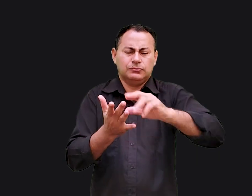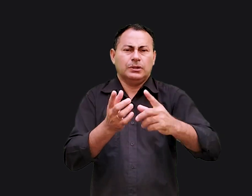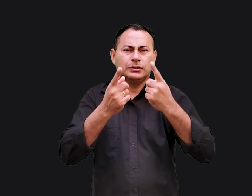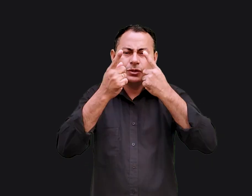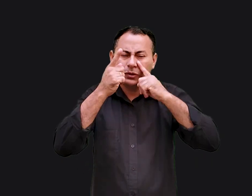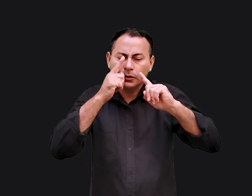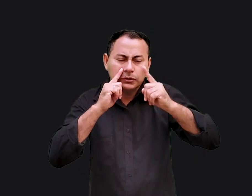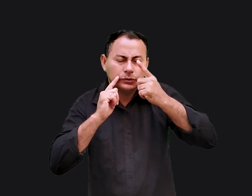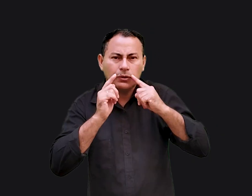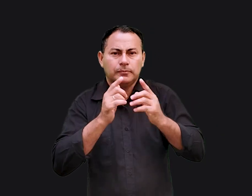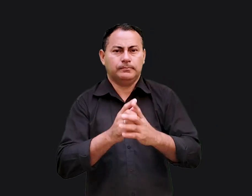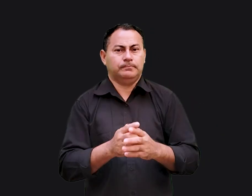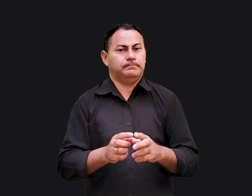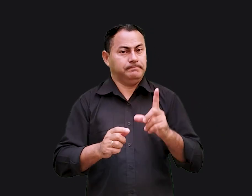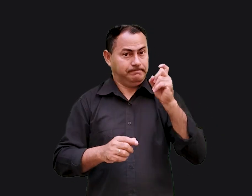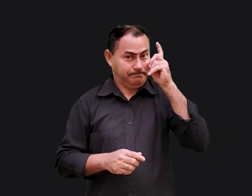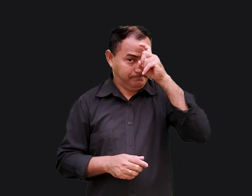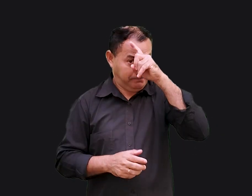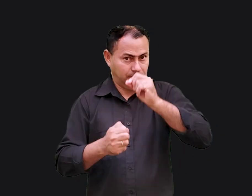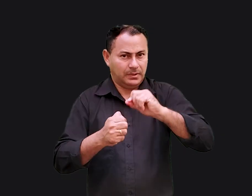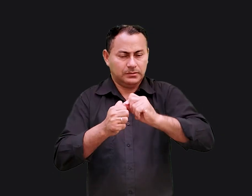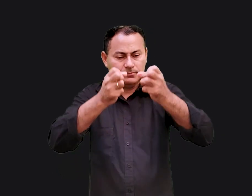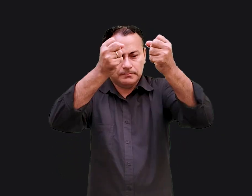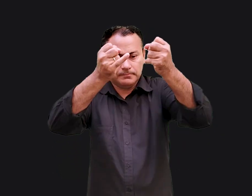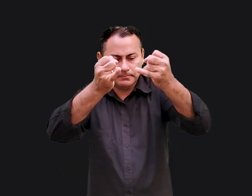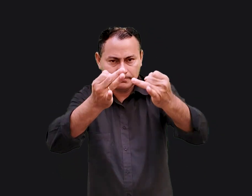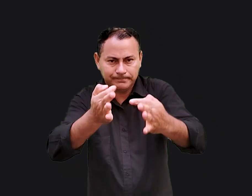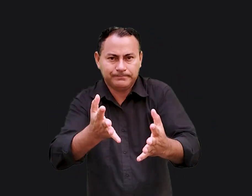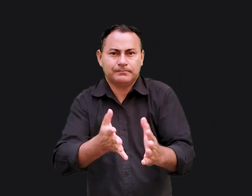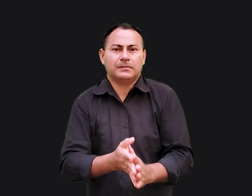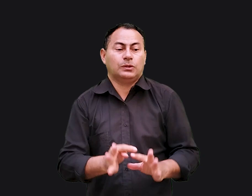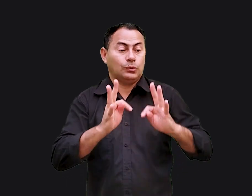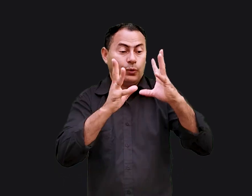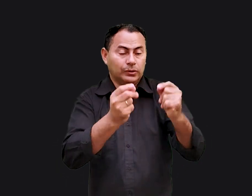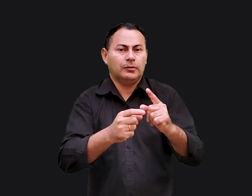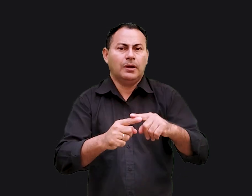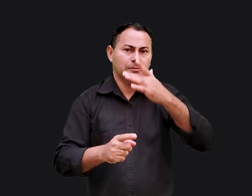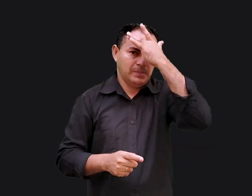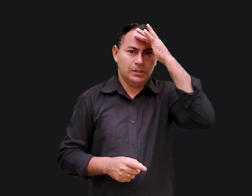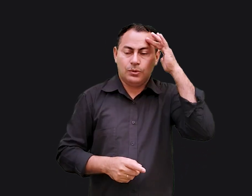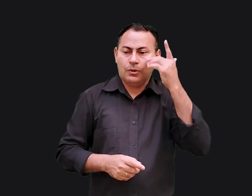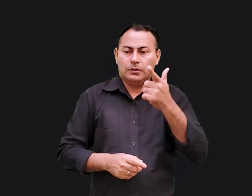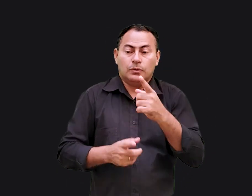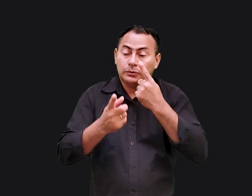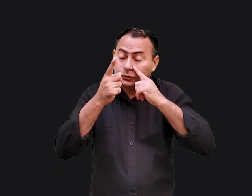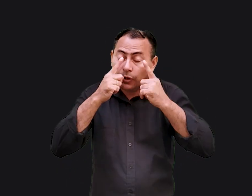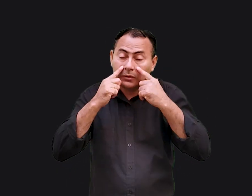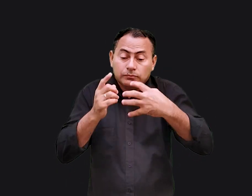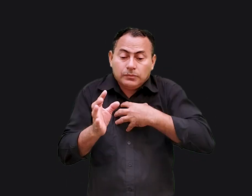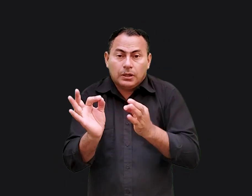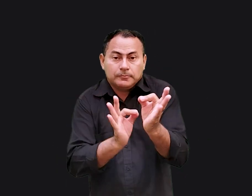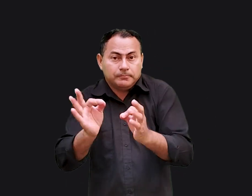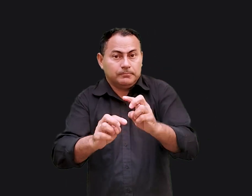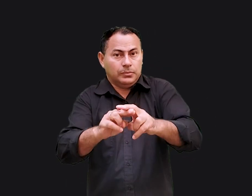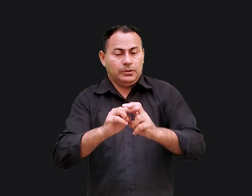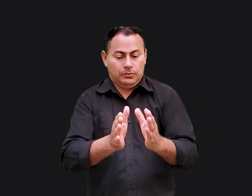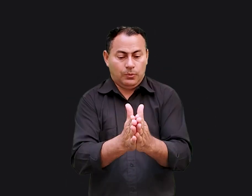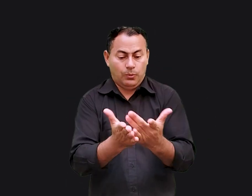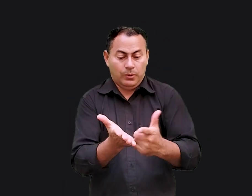série de choros. Por isso é muito difícil fazer um esboço dele. As pessoas não choram de maneira organizada e por